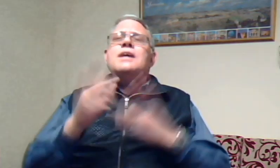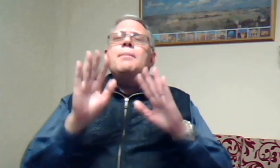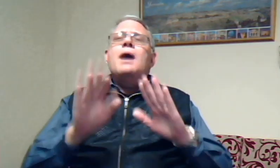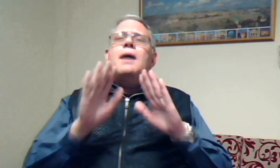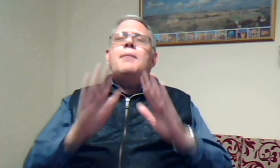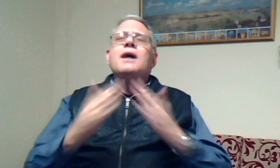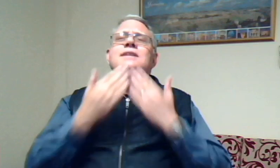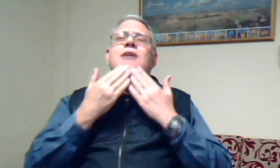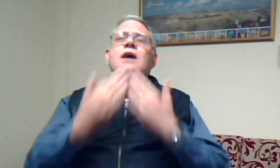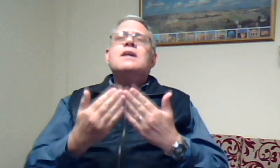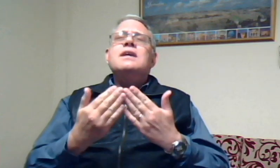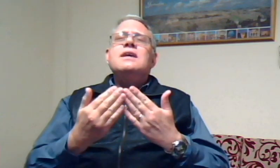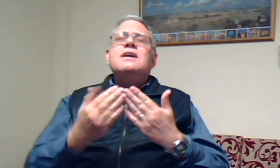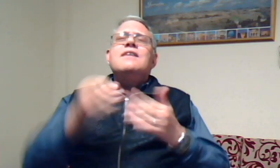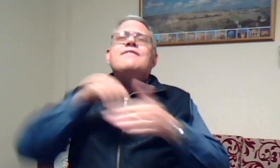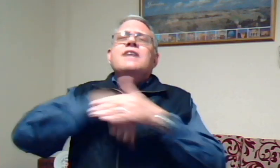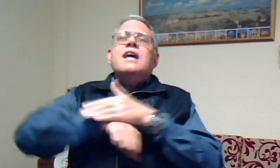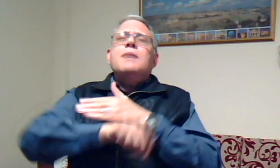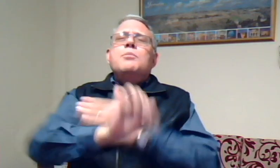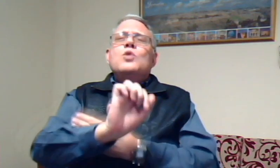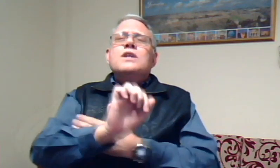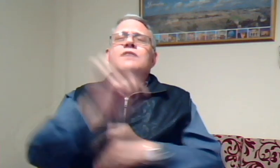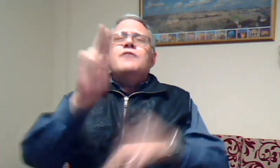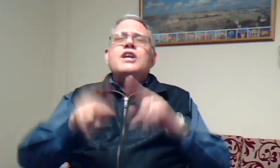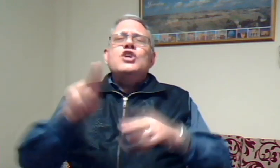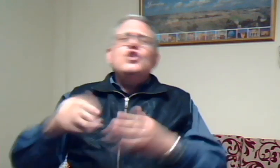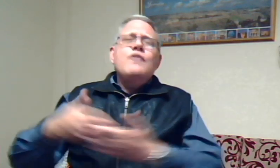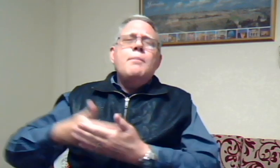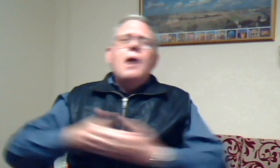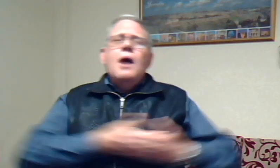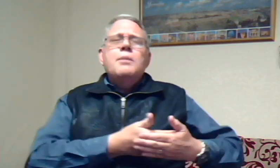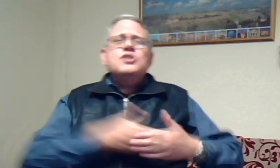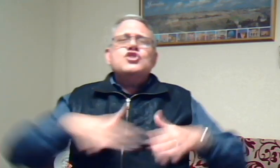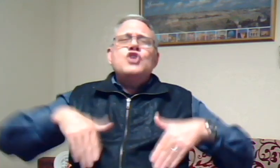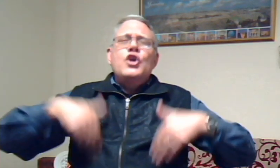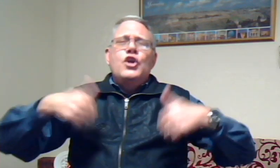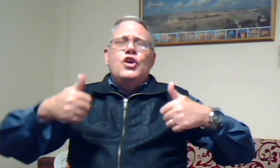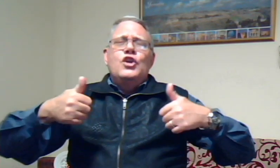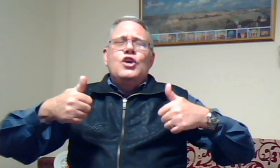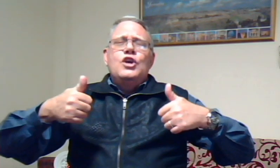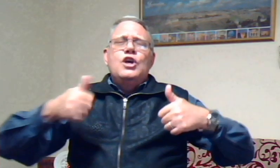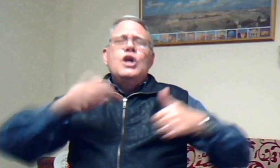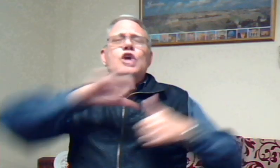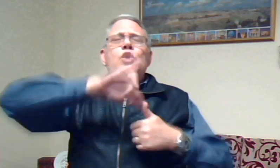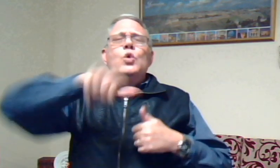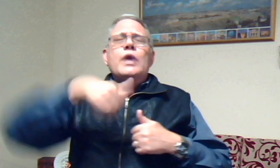baie baie dankie vir die geboorte van een nieuwe babas soon. Joeri